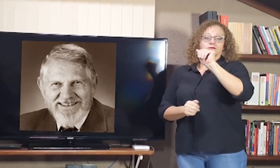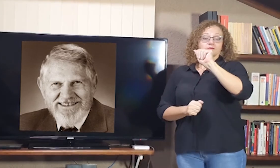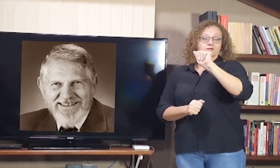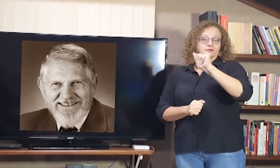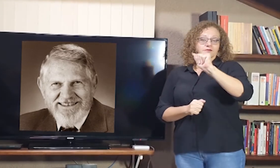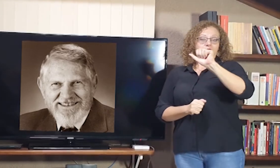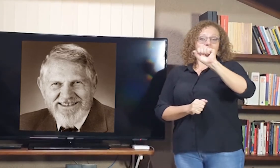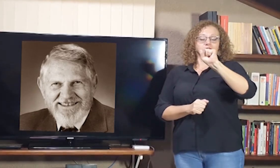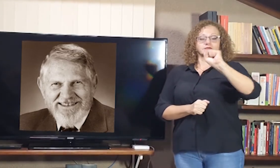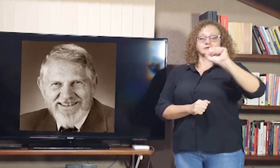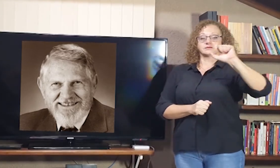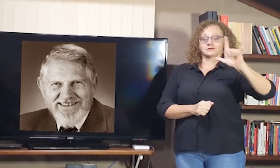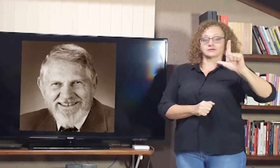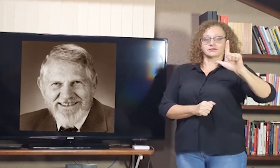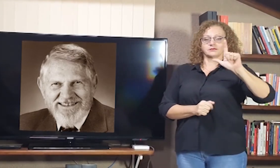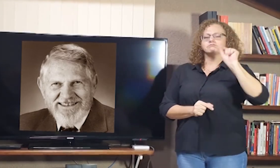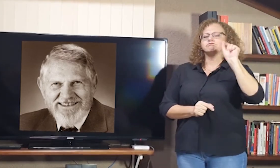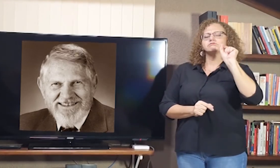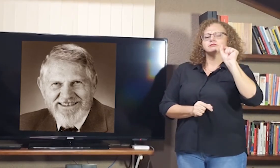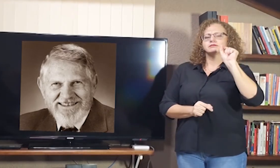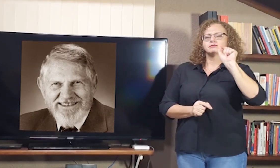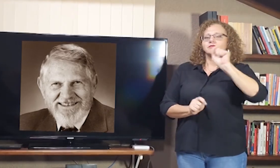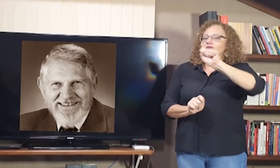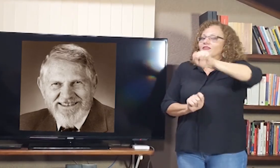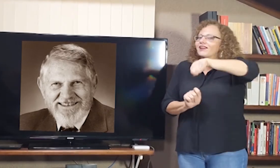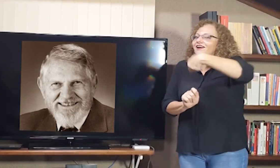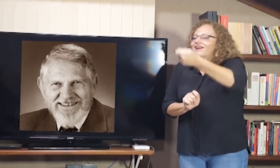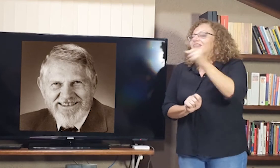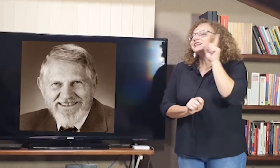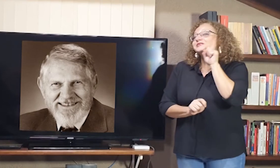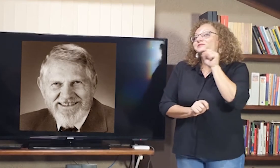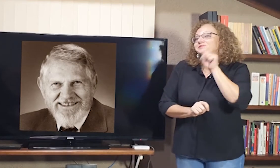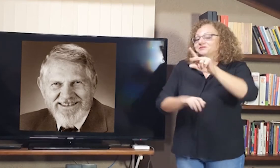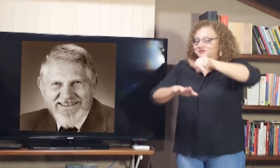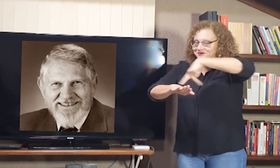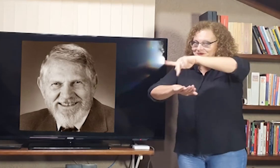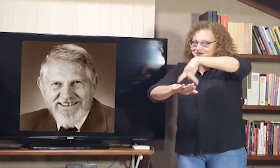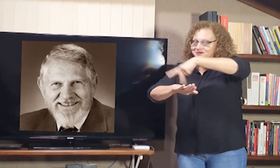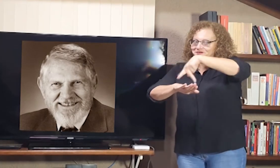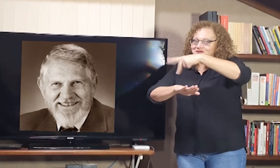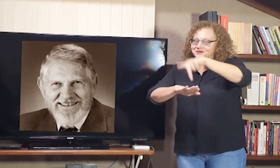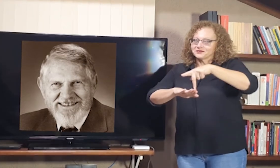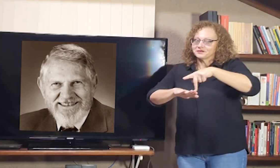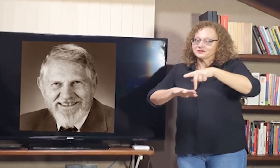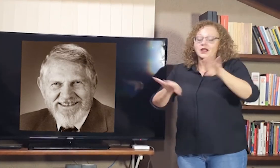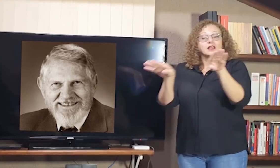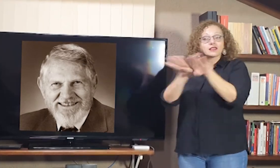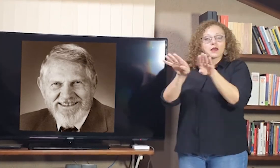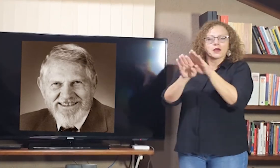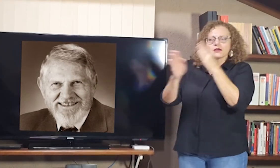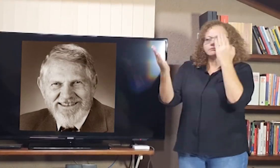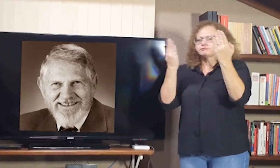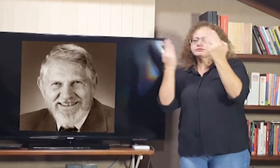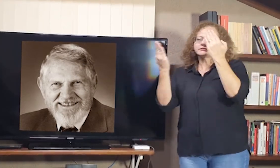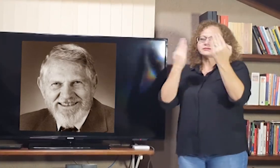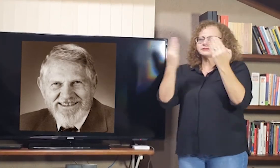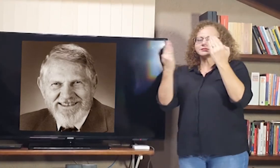sobre a ASL, que é a língua de sinais dos Estados Unidos.